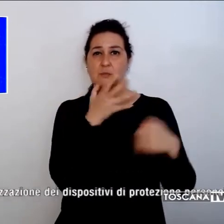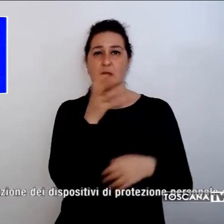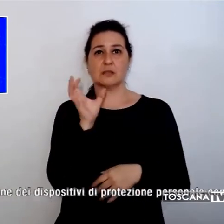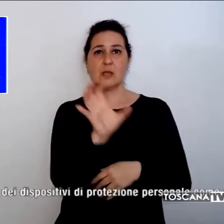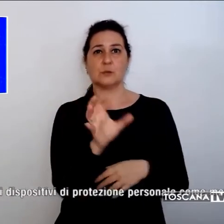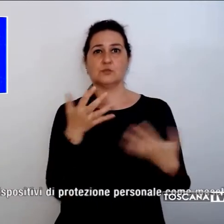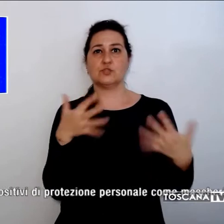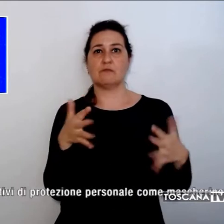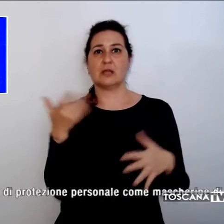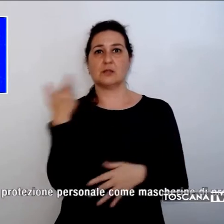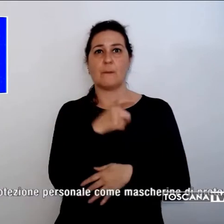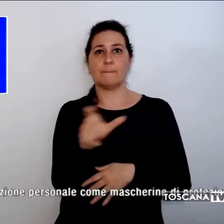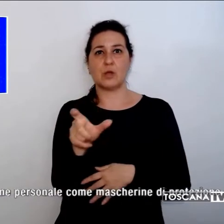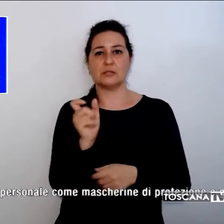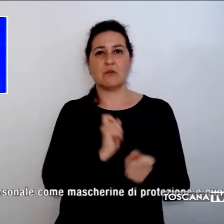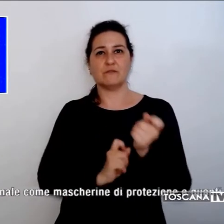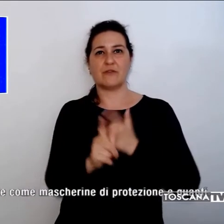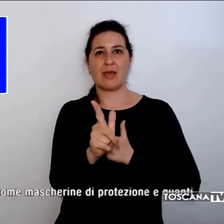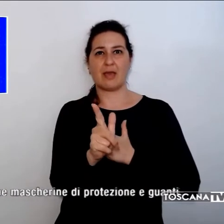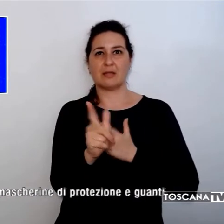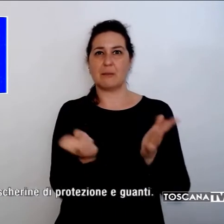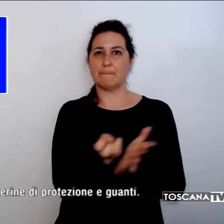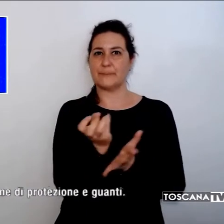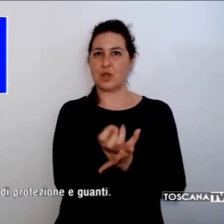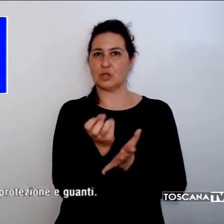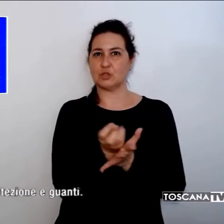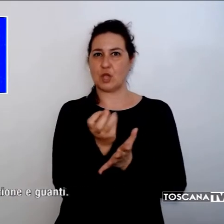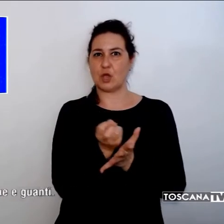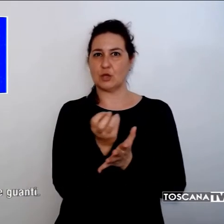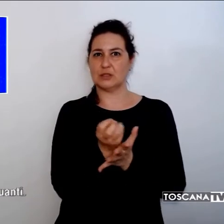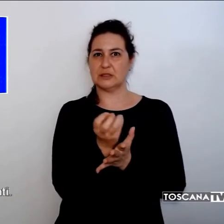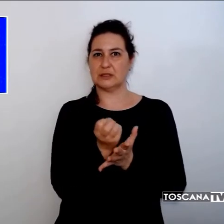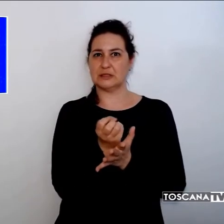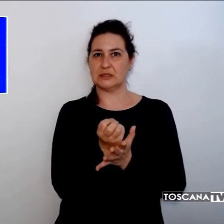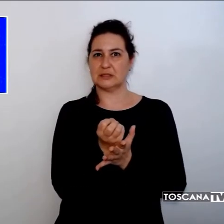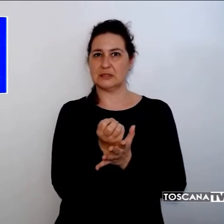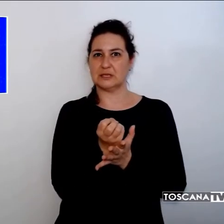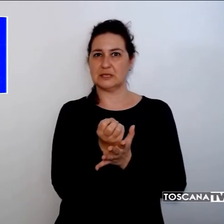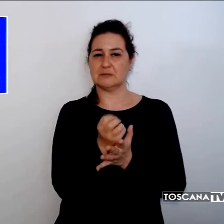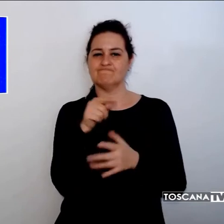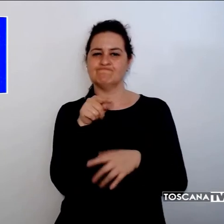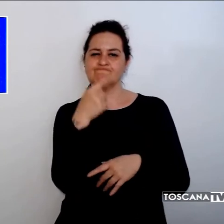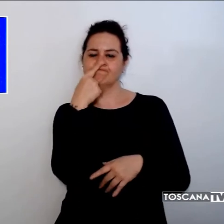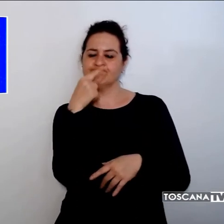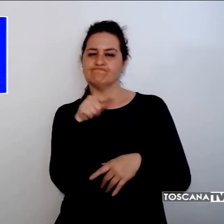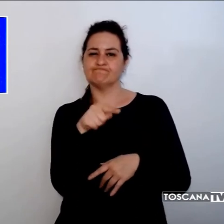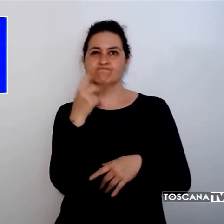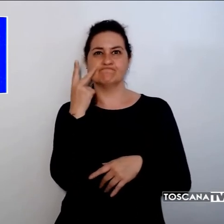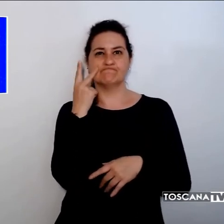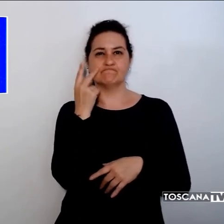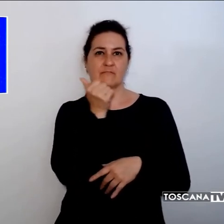aver posto in vendita prodotti con segni distintivi tali da indurre in inganno il